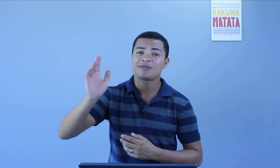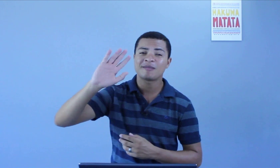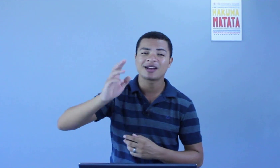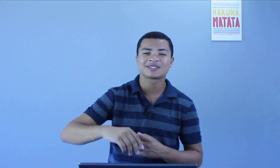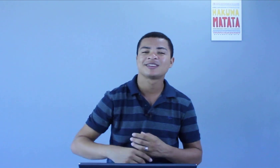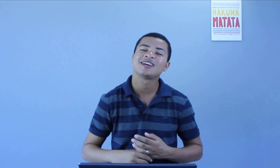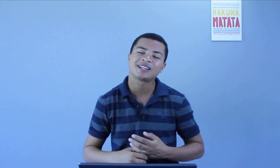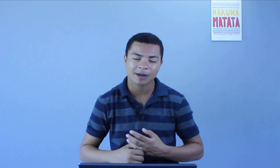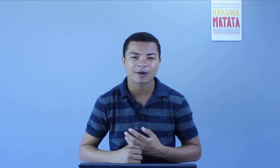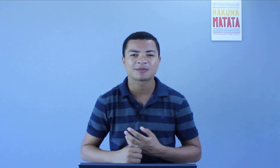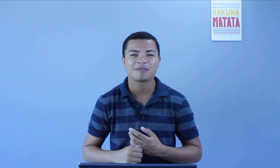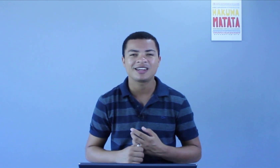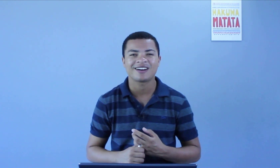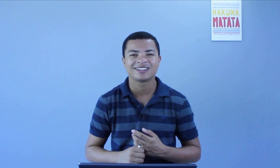Um abraço e até a próxima mini aula.